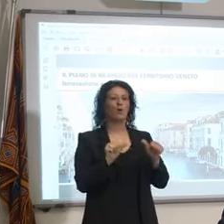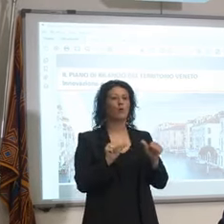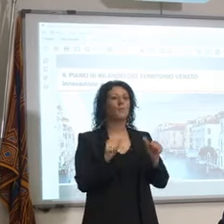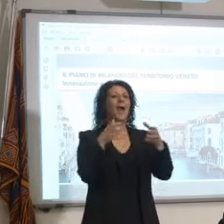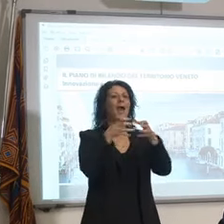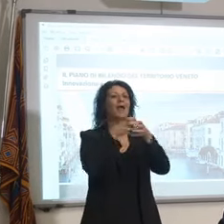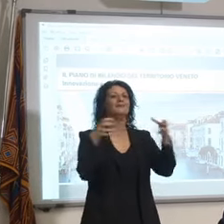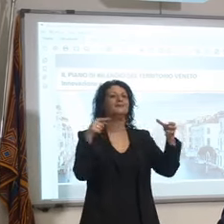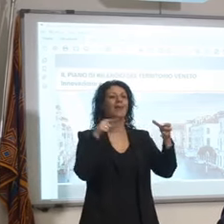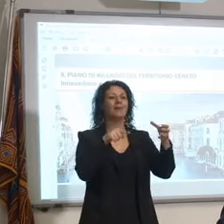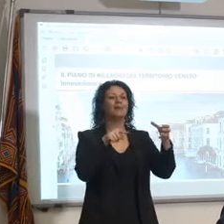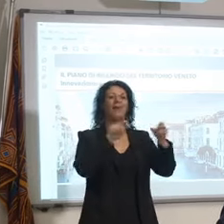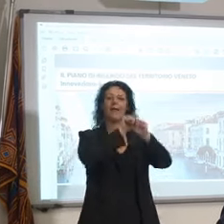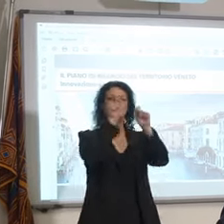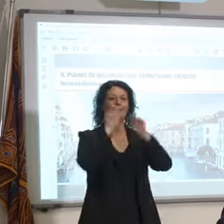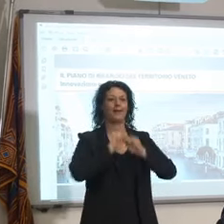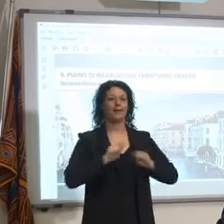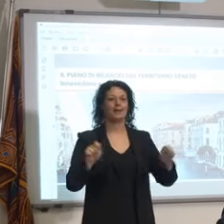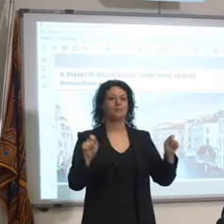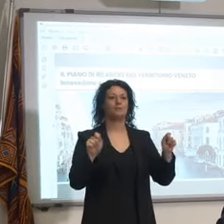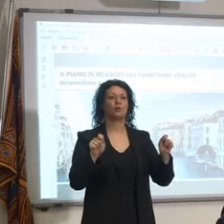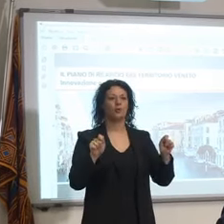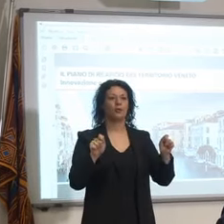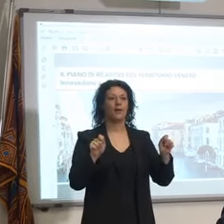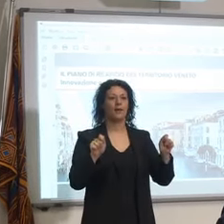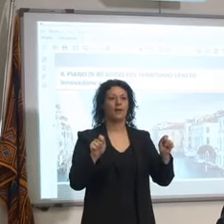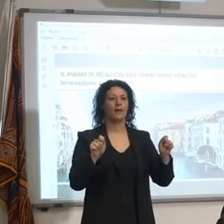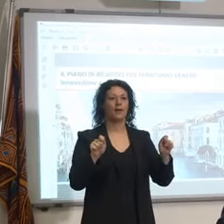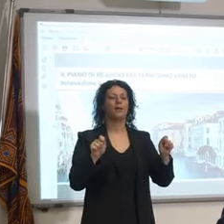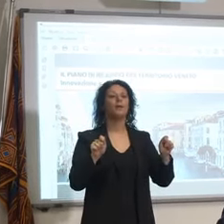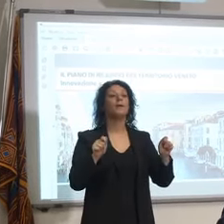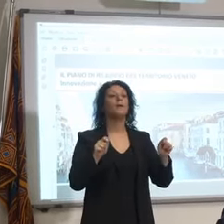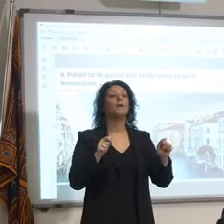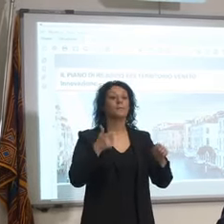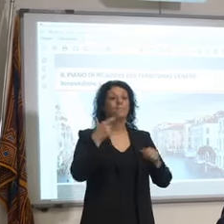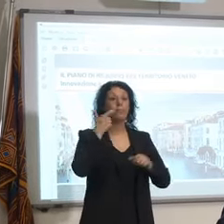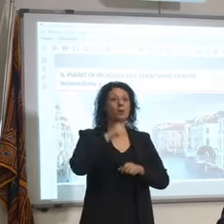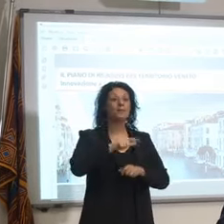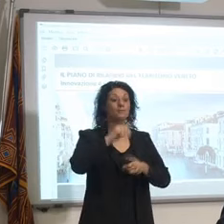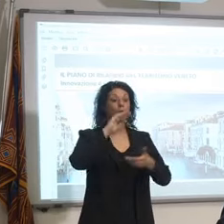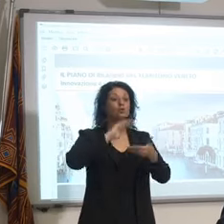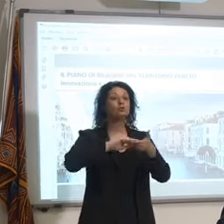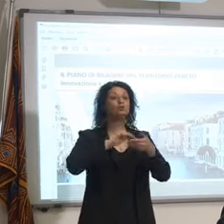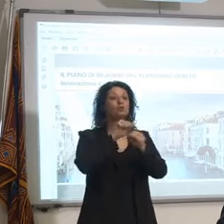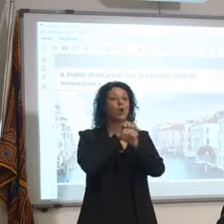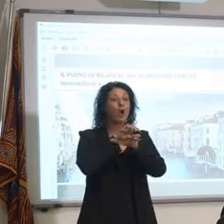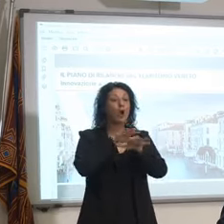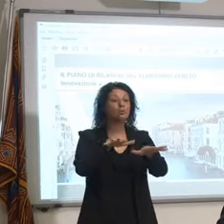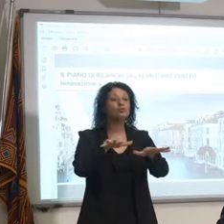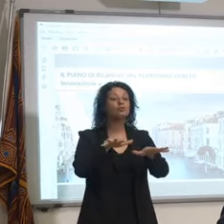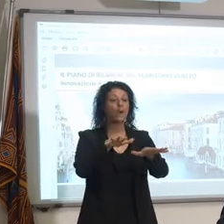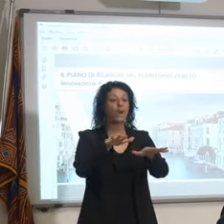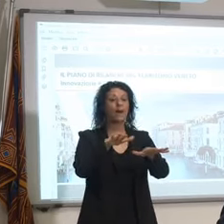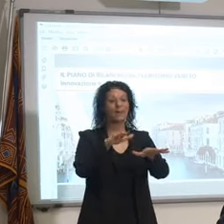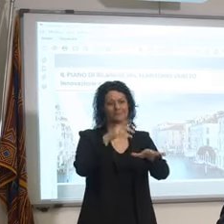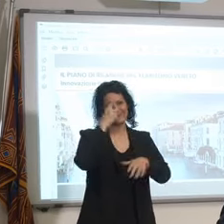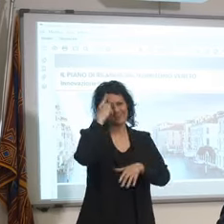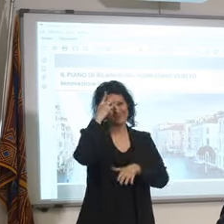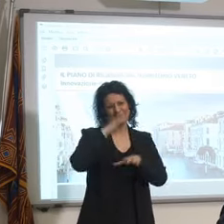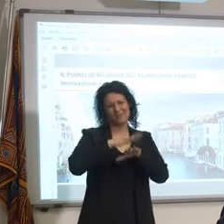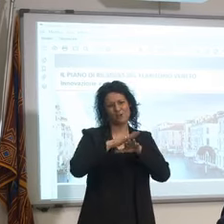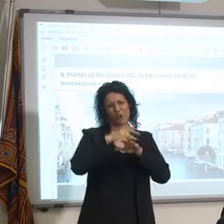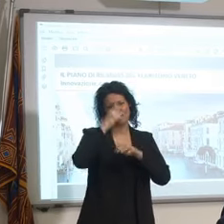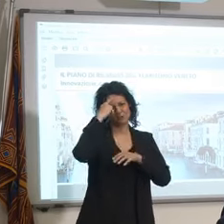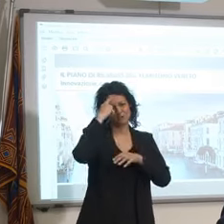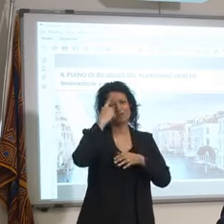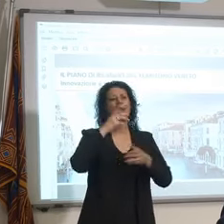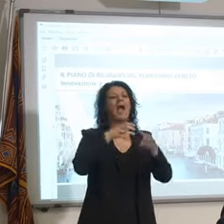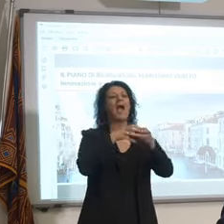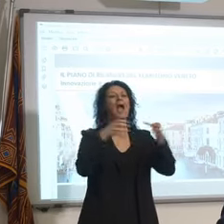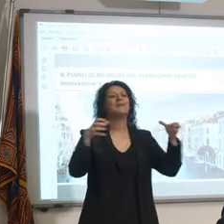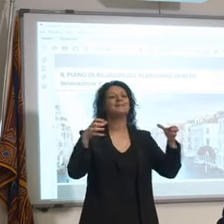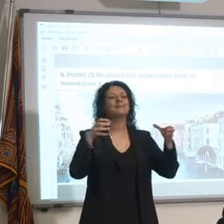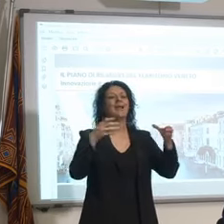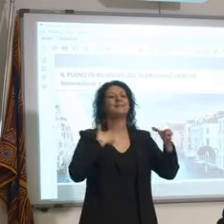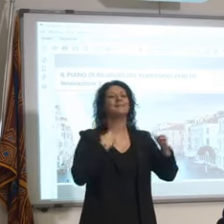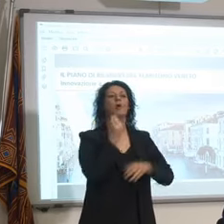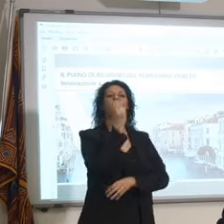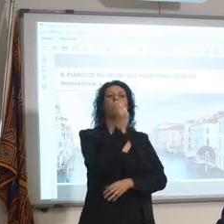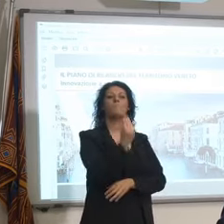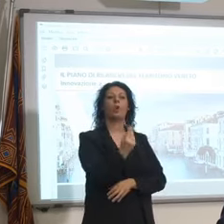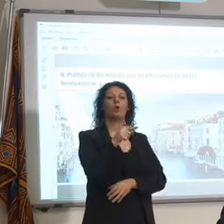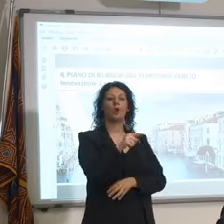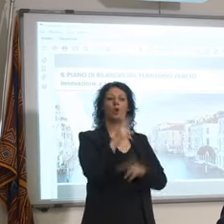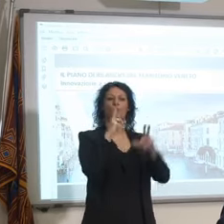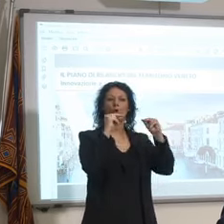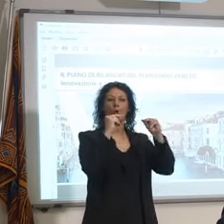social spenderà i soldi che spendiamo noi cioè una grande azienda internazionale quando lancia un prodotto spende i soldi che